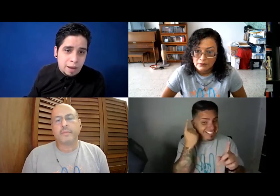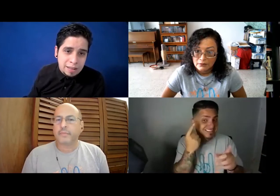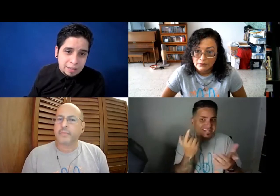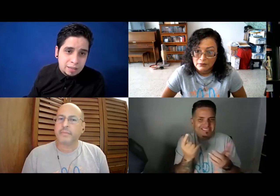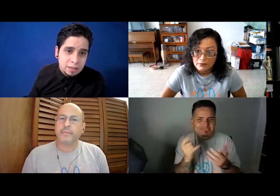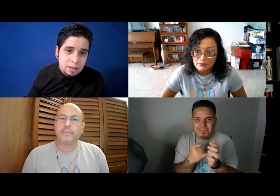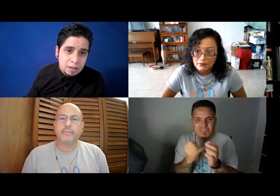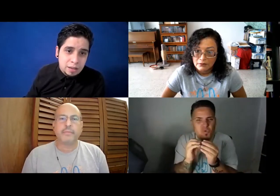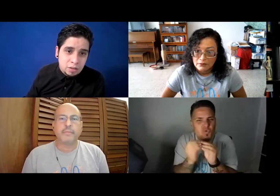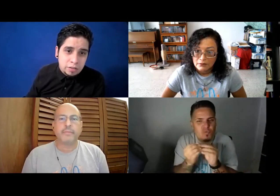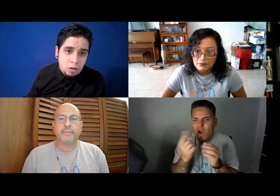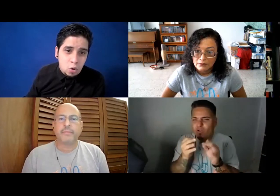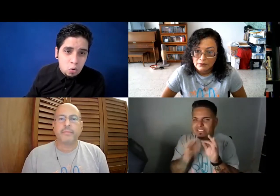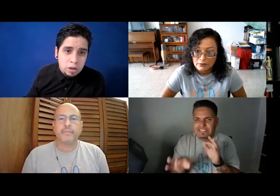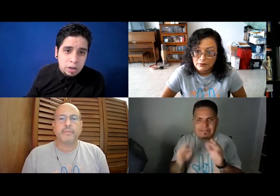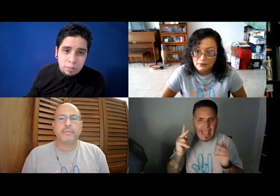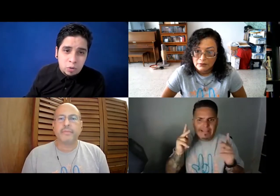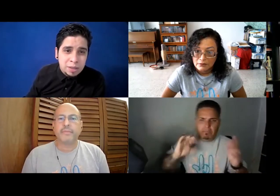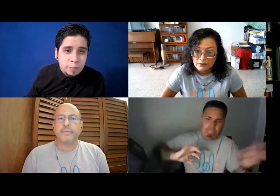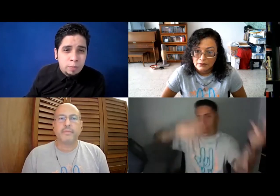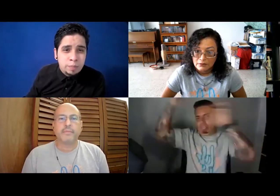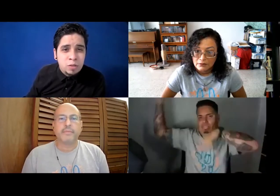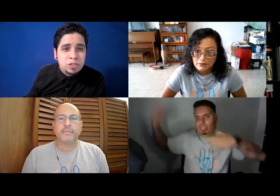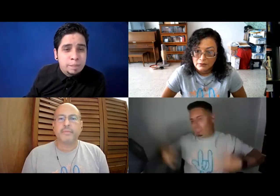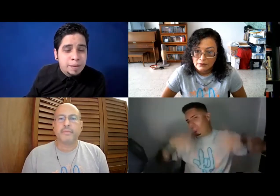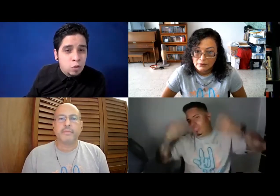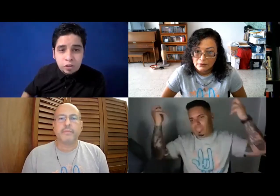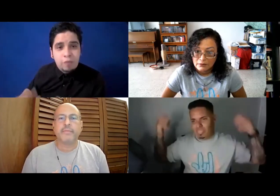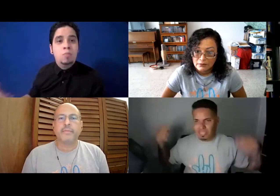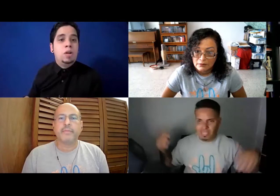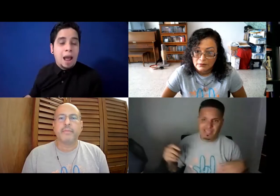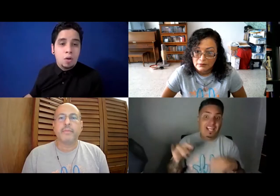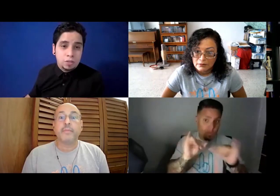imagínate. Eso es lo que ocurre solamente por pedir un simple número se forma un caos.